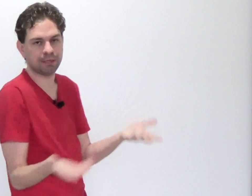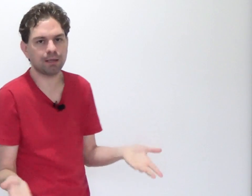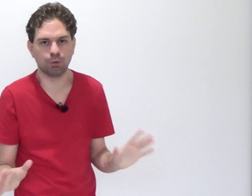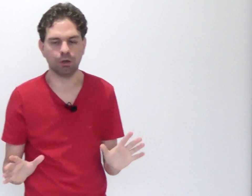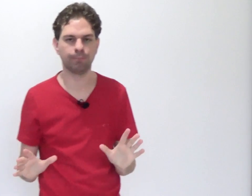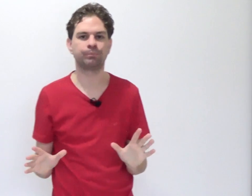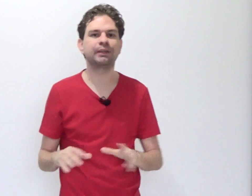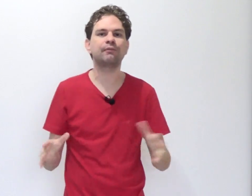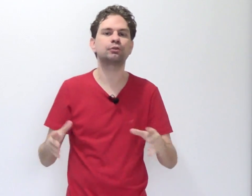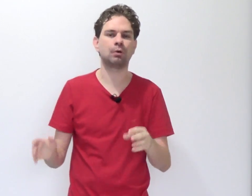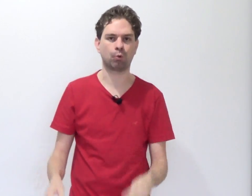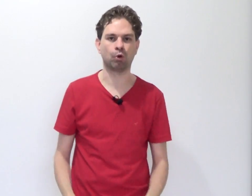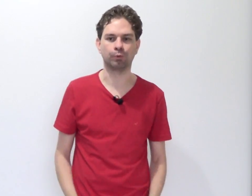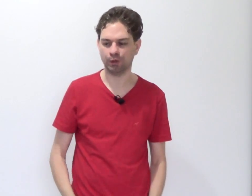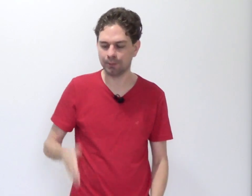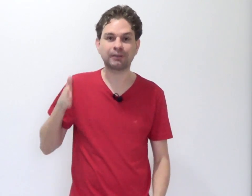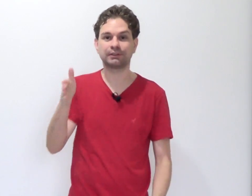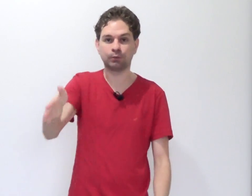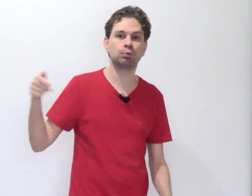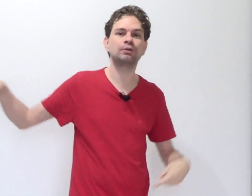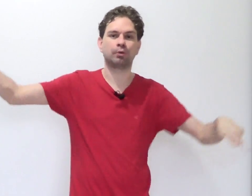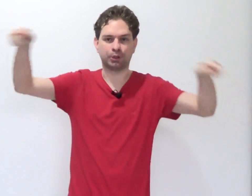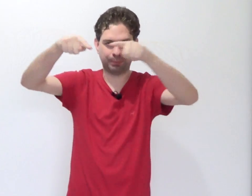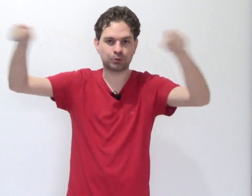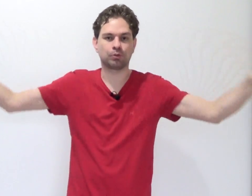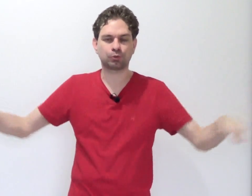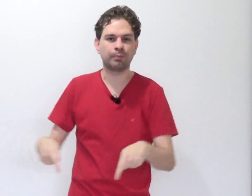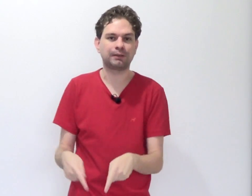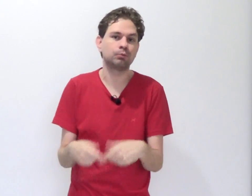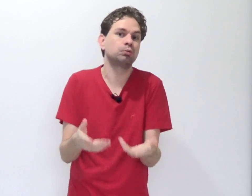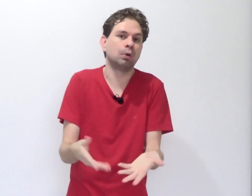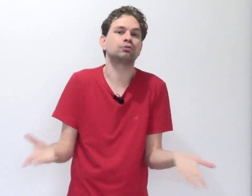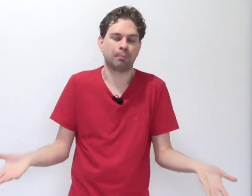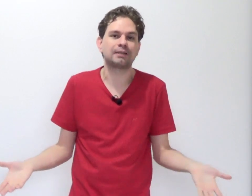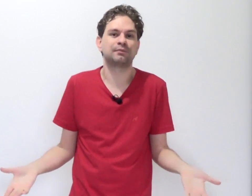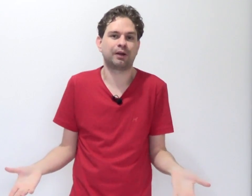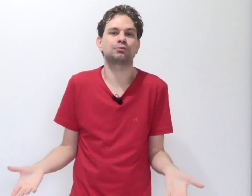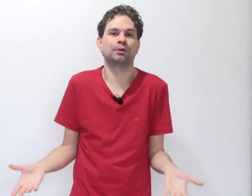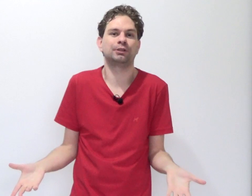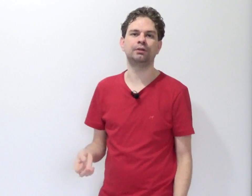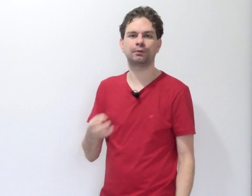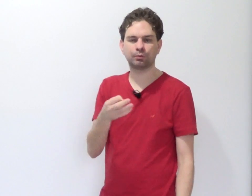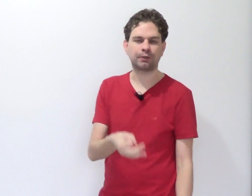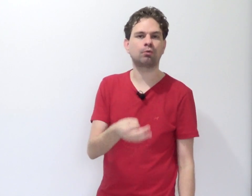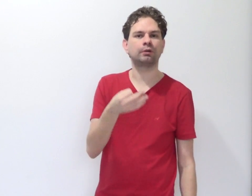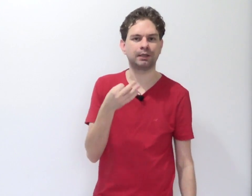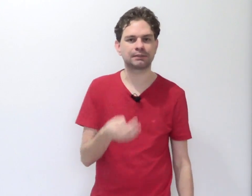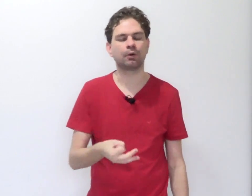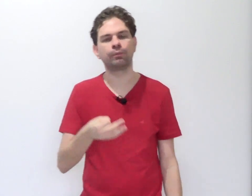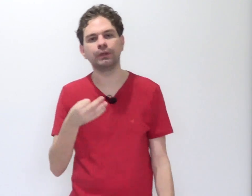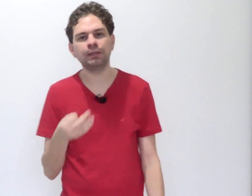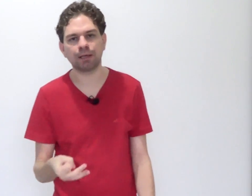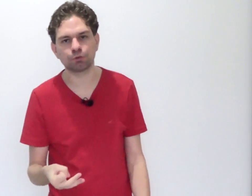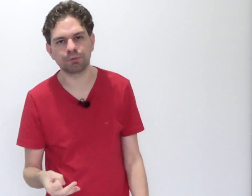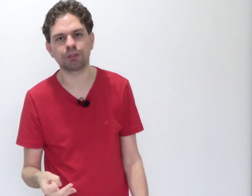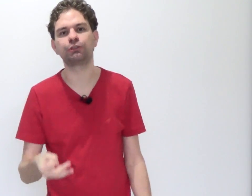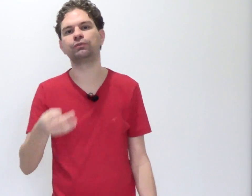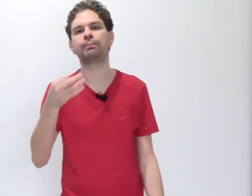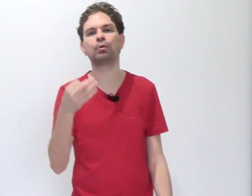Ninguém criou. Ninguém fez um acordo. Mas eu tenho duas ou mais pessoas cometendo duas ou mais infrações. Então eu tenho uma conexão intersubjetiva por